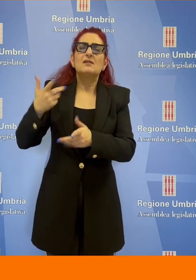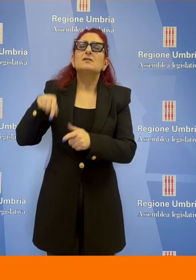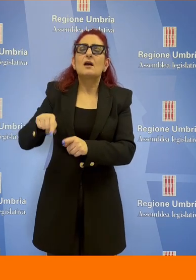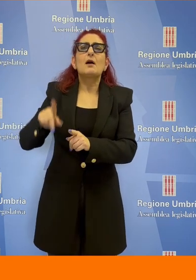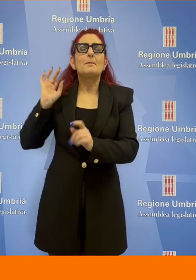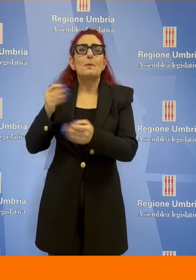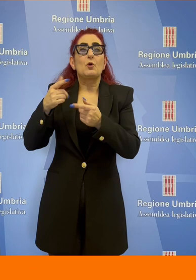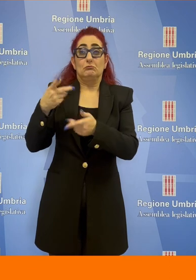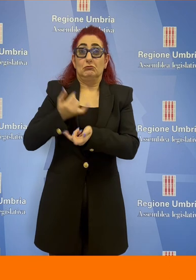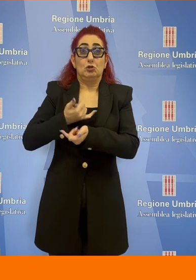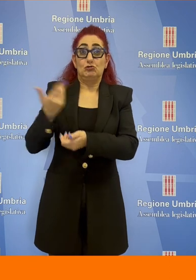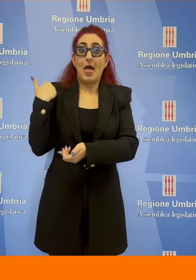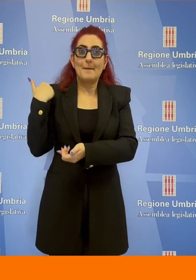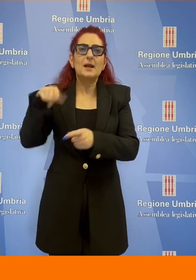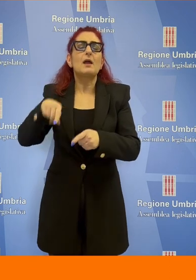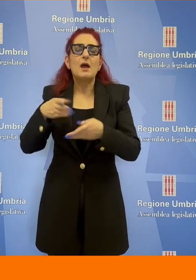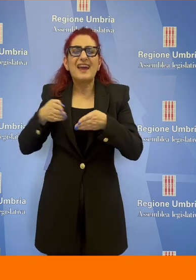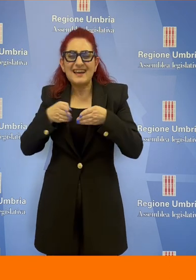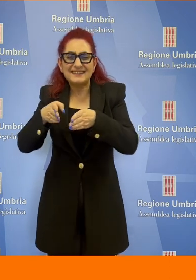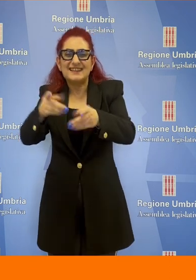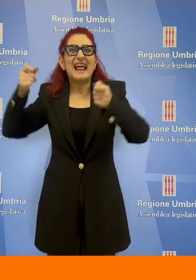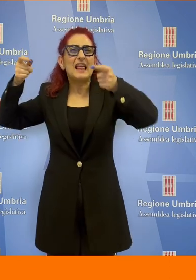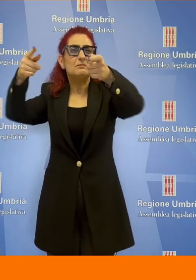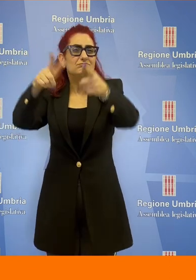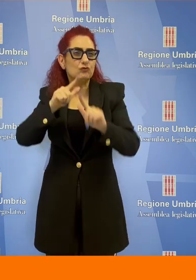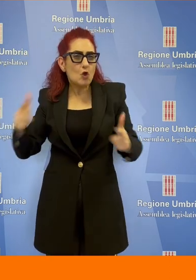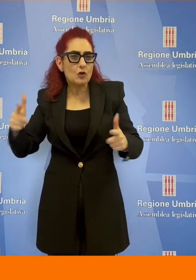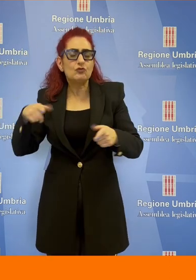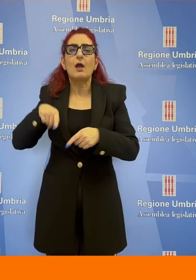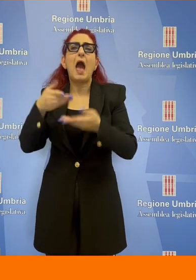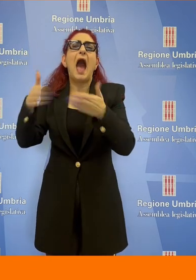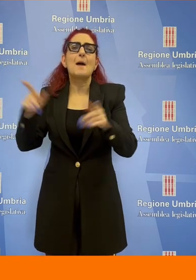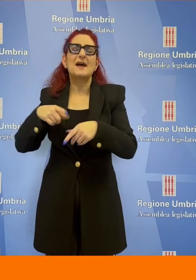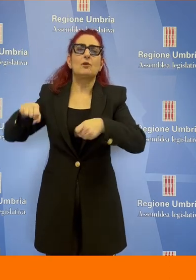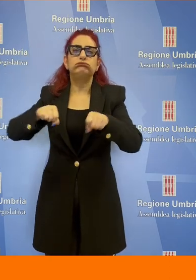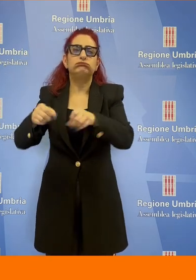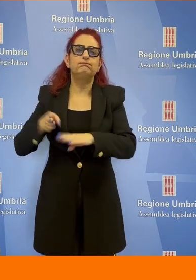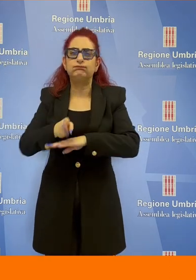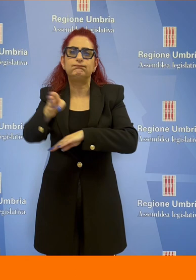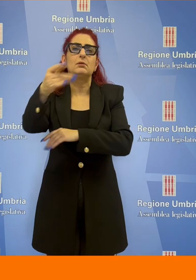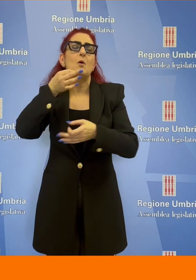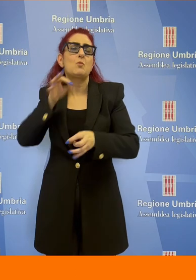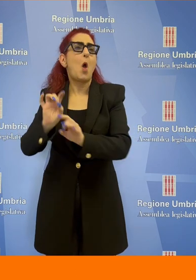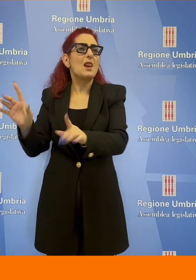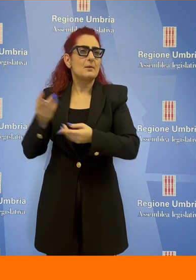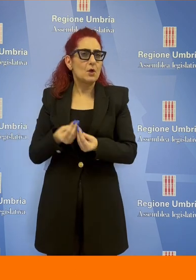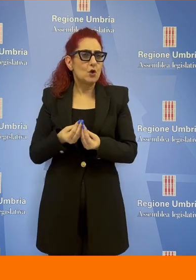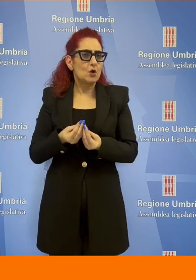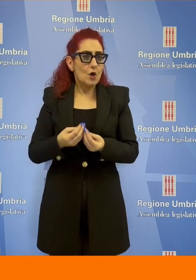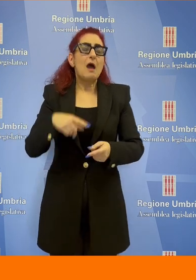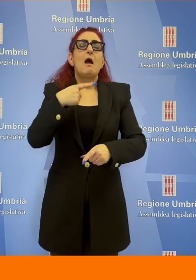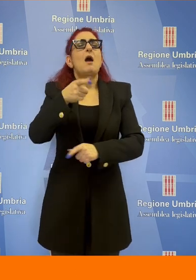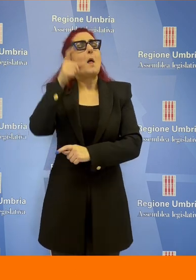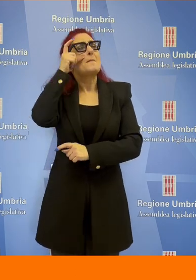aperto al transito dei veicoli a motore e tutti i sentieri non tabellati della Regione. Delle due ipotesi l'una, Bettarelli